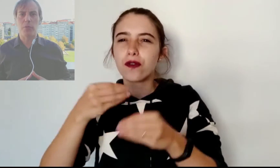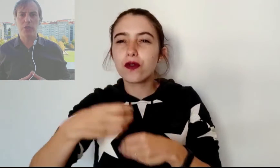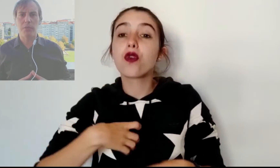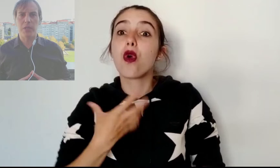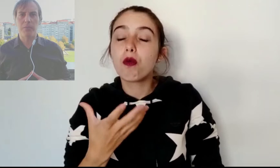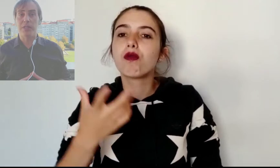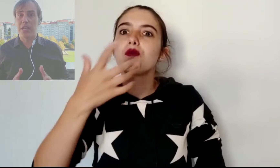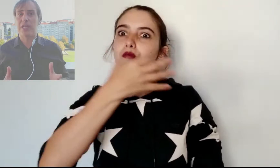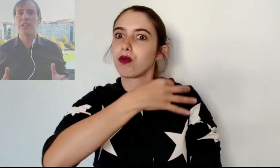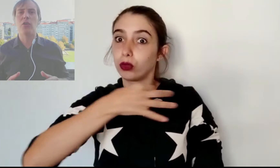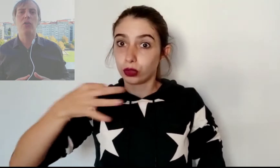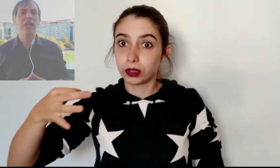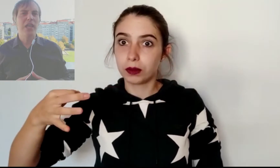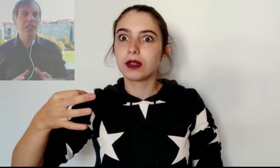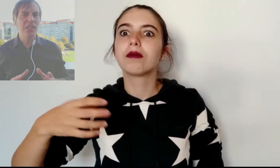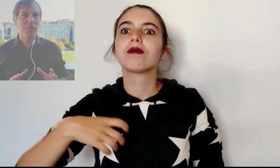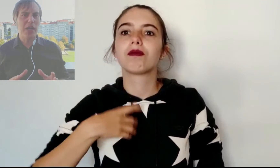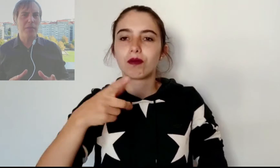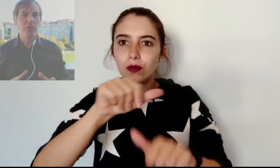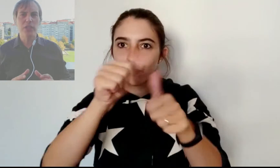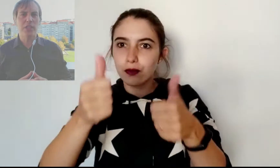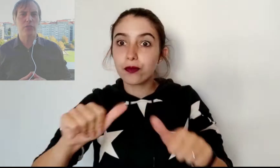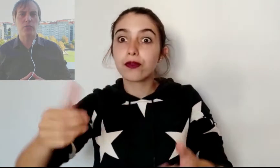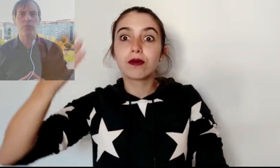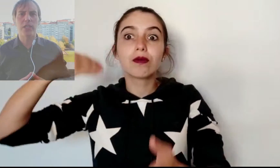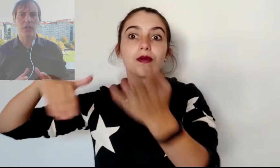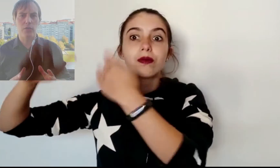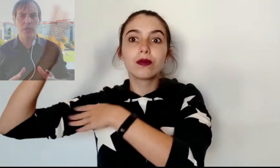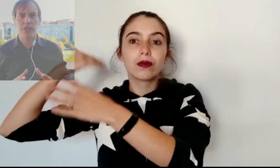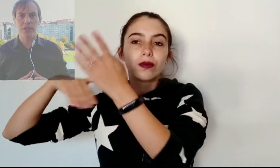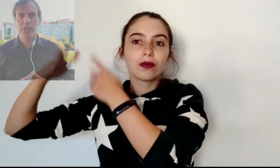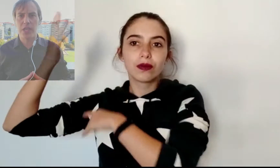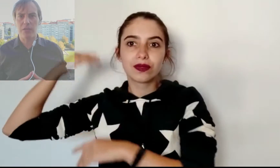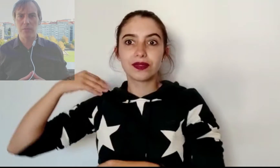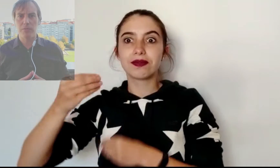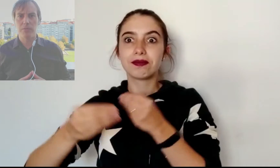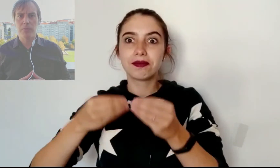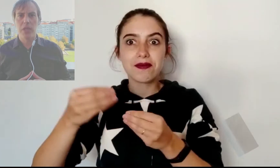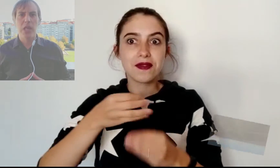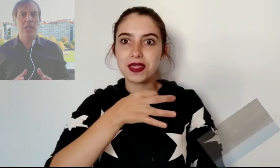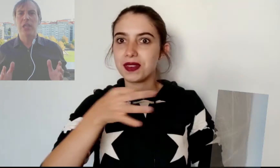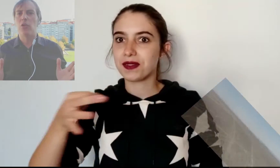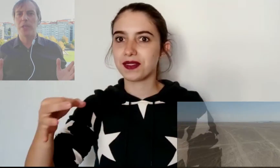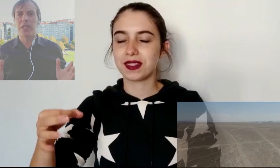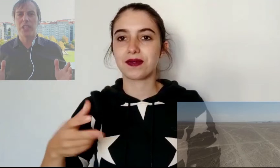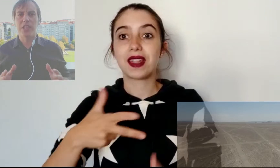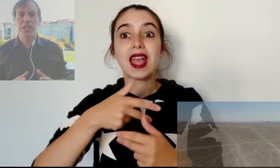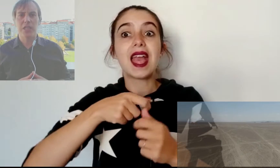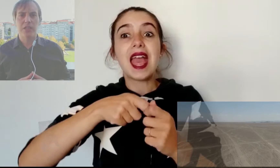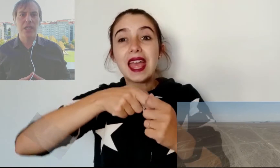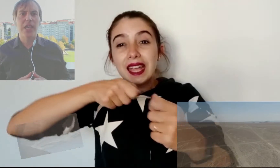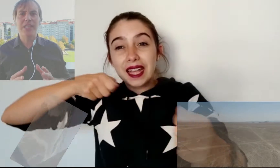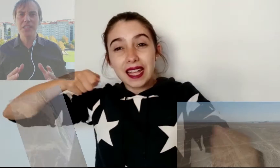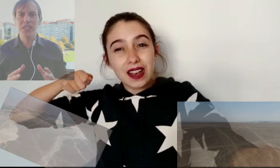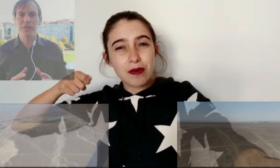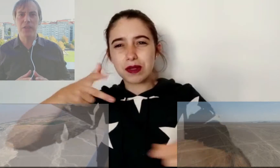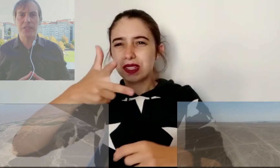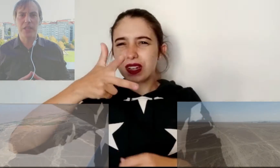posible, ya que si no, estas maravillosas estructuras no existirían. Kilométricas líneas, gigantescas flechas,